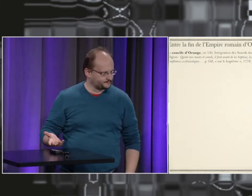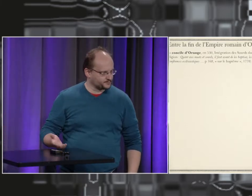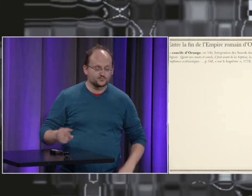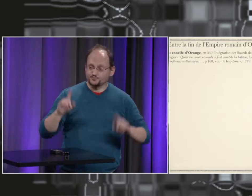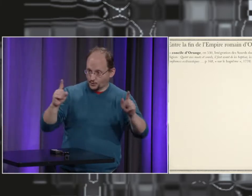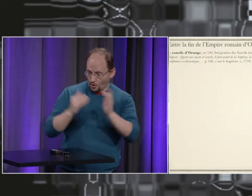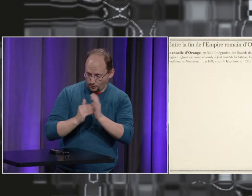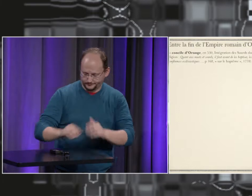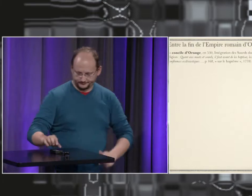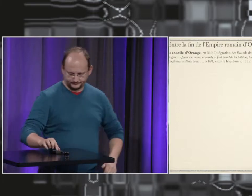avait-il une éducation